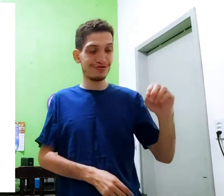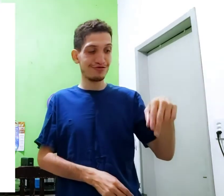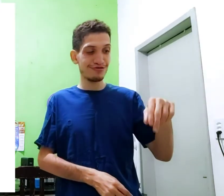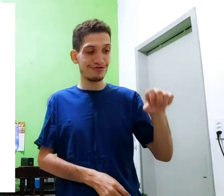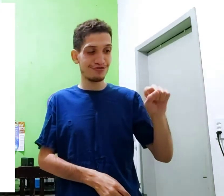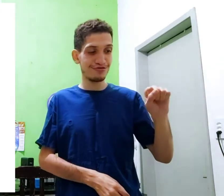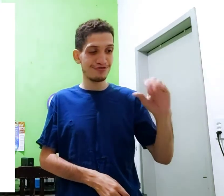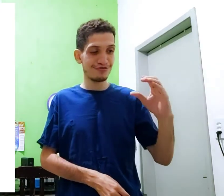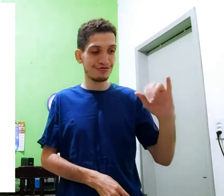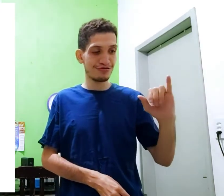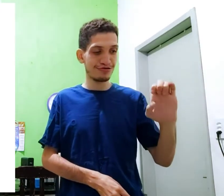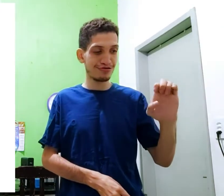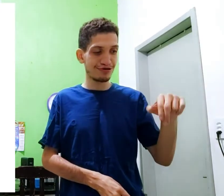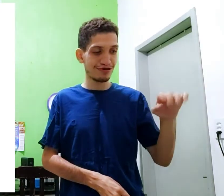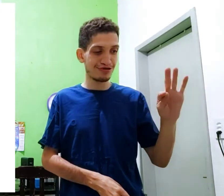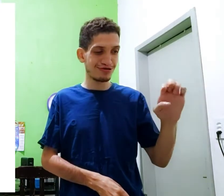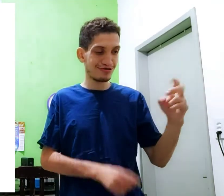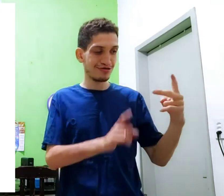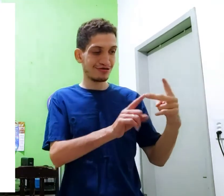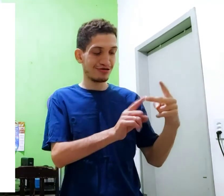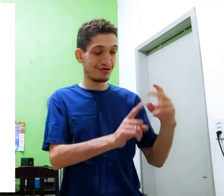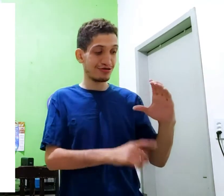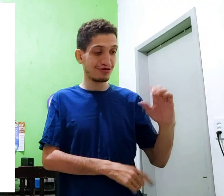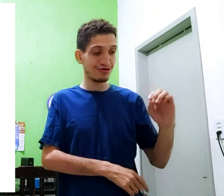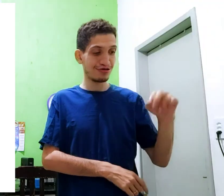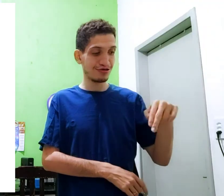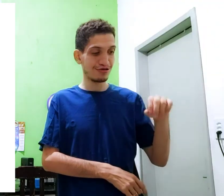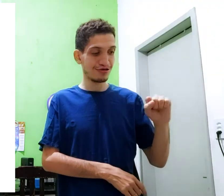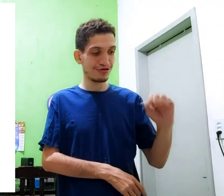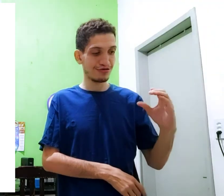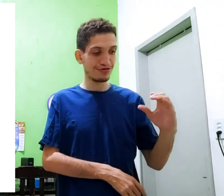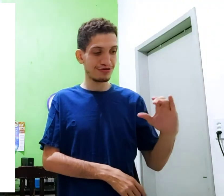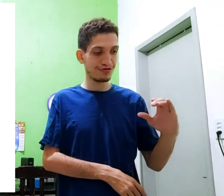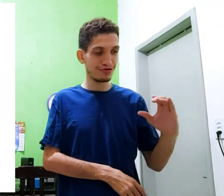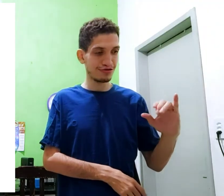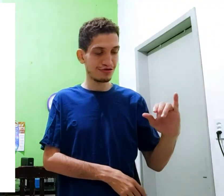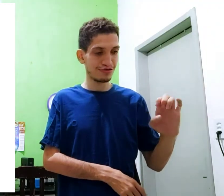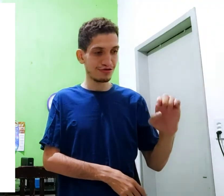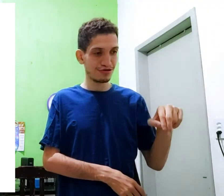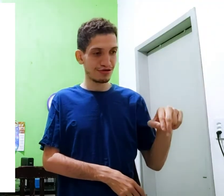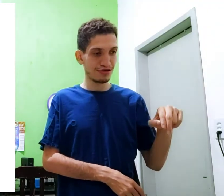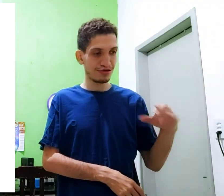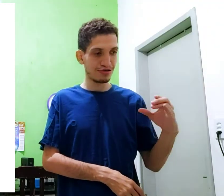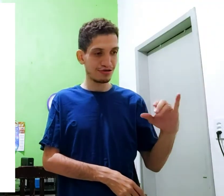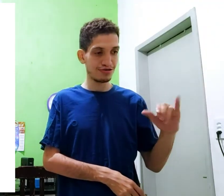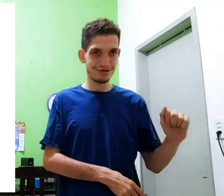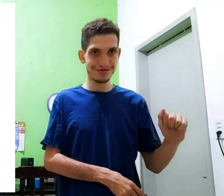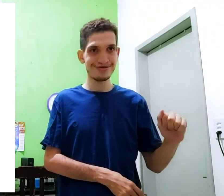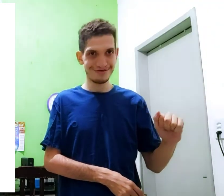primeiro com consciência ou consciência